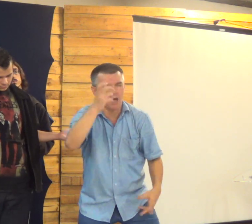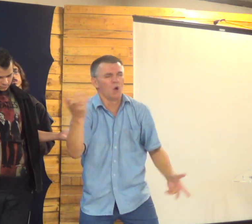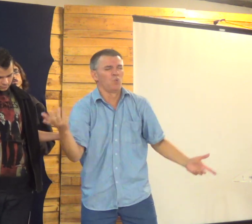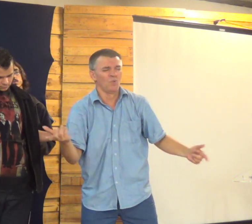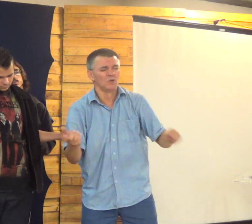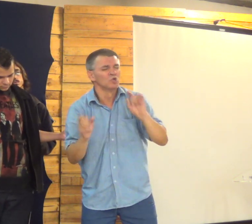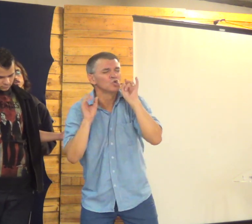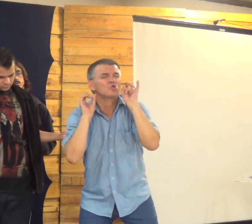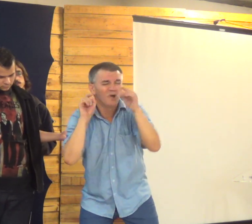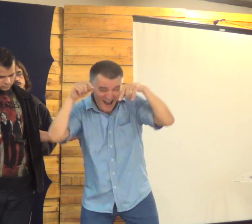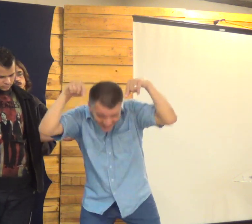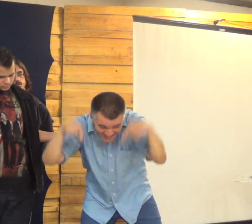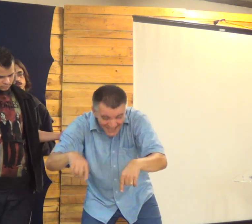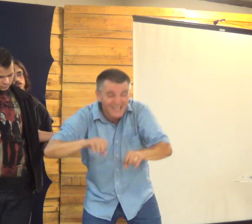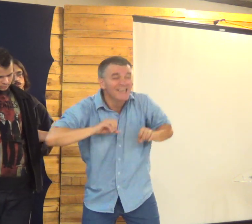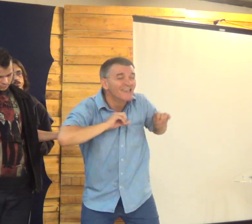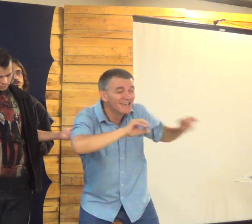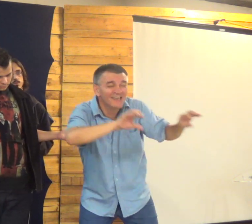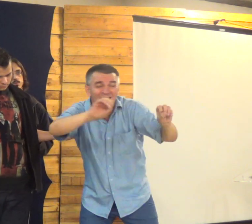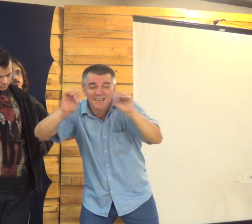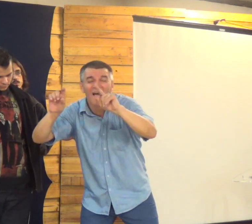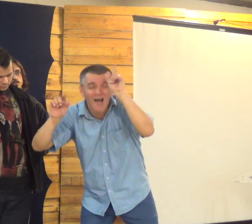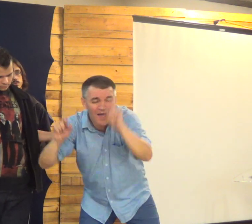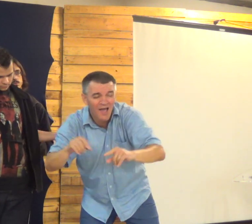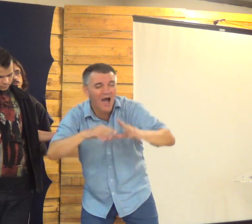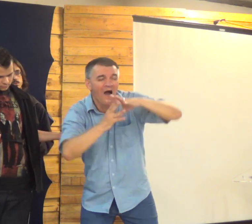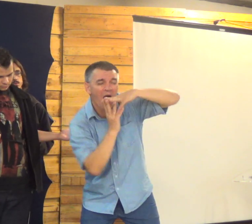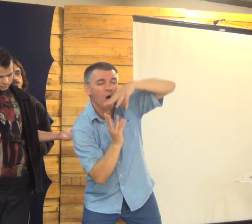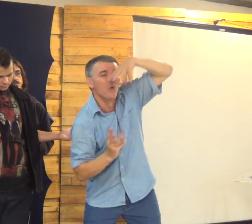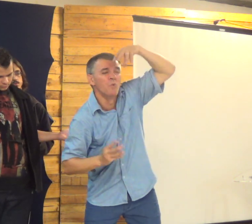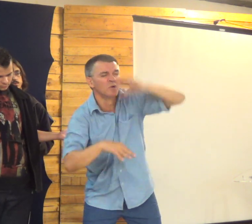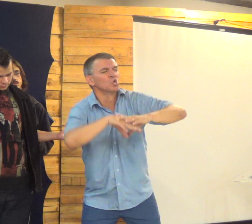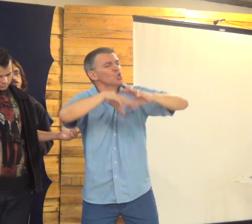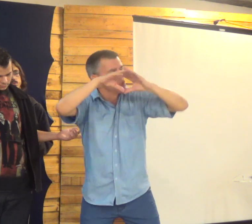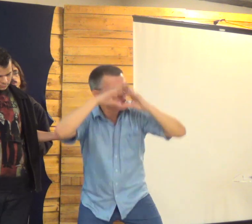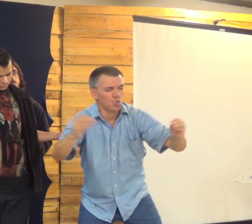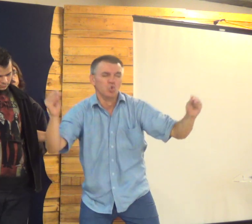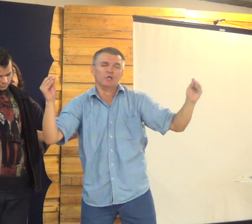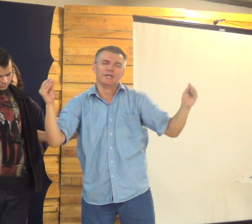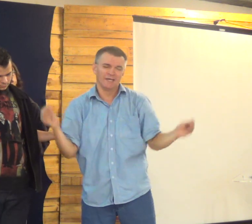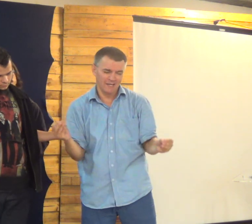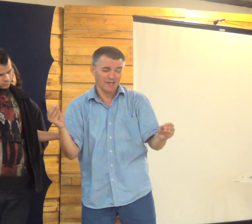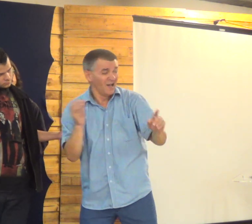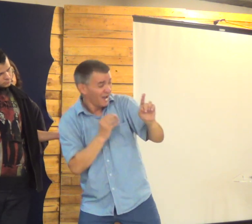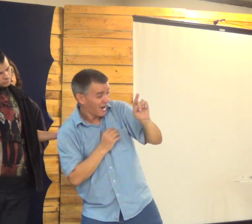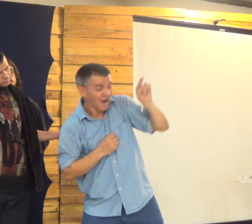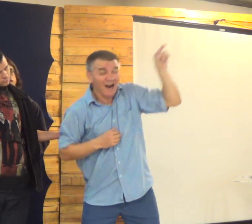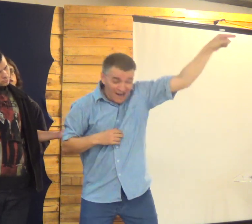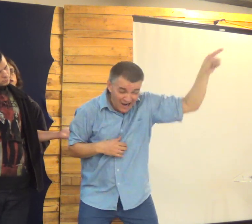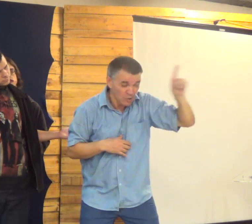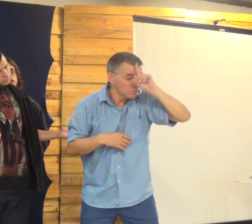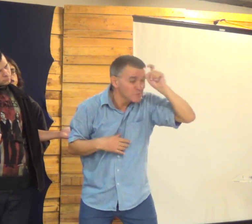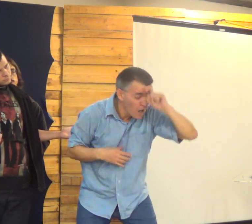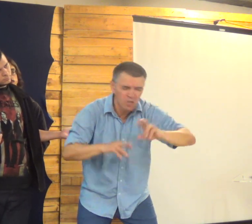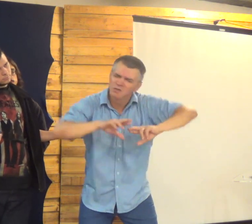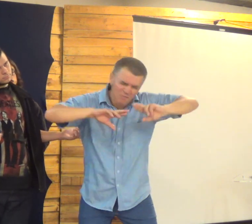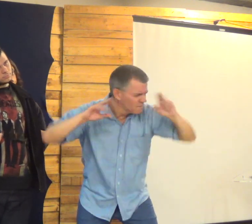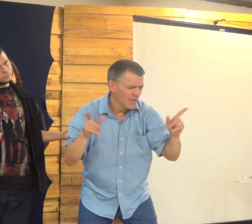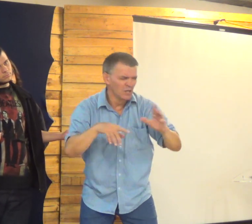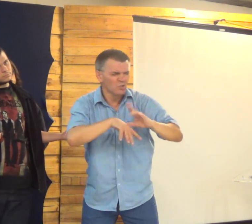Que possamos ser enfermeiros também Porque igreja é um hospital Hospital de almas Um lugar que se importa com os